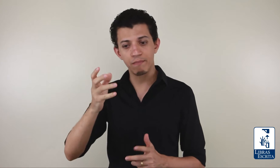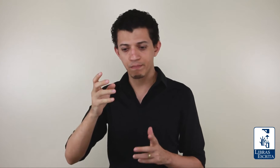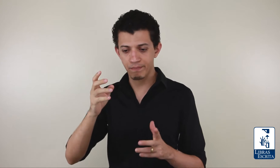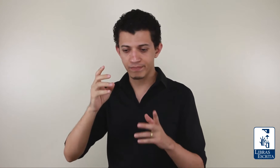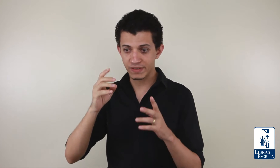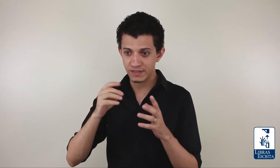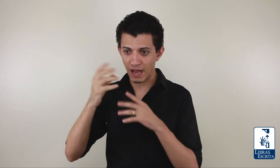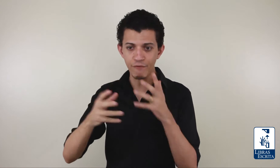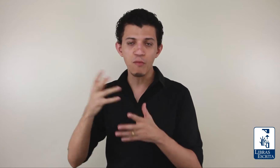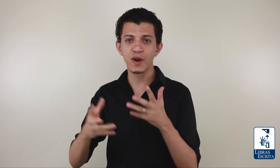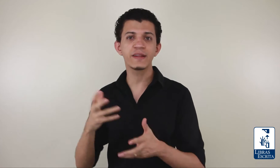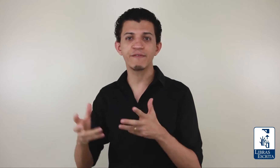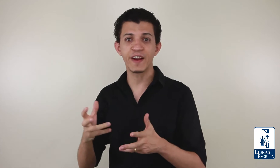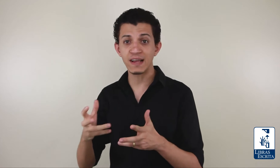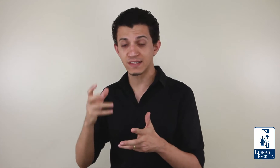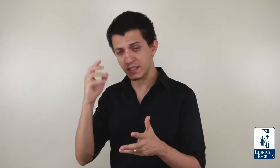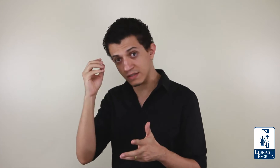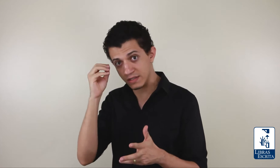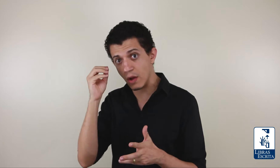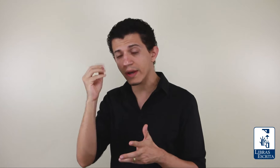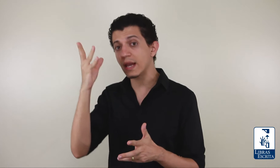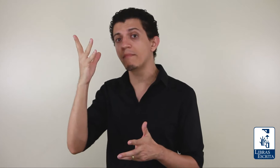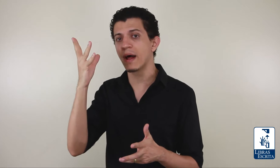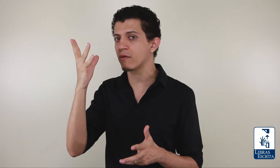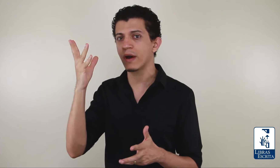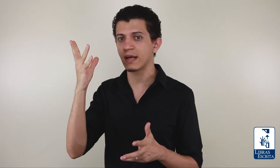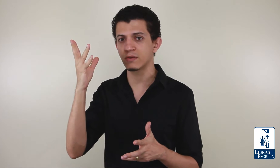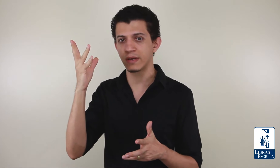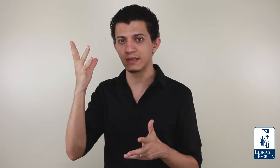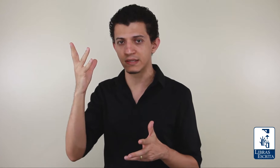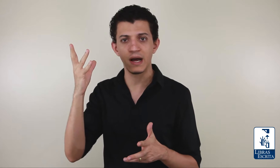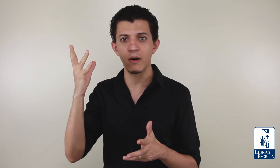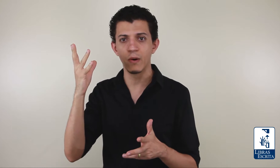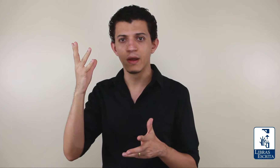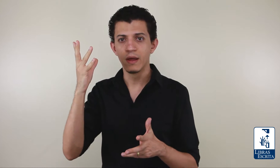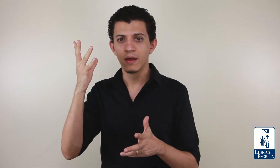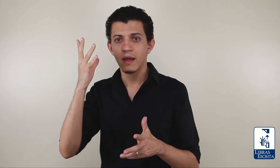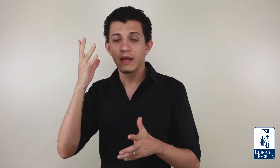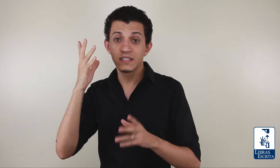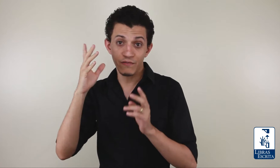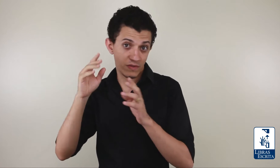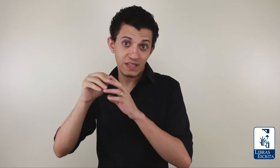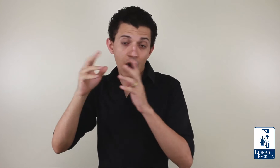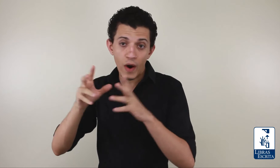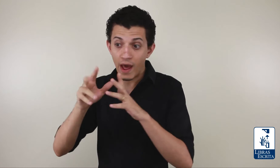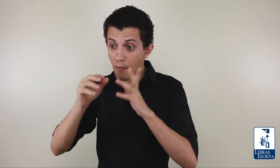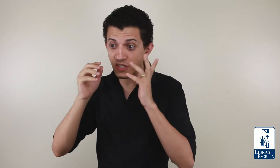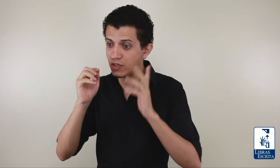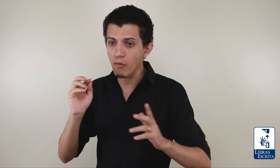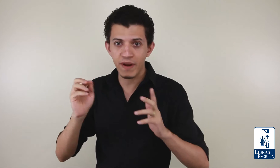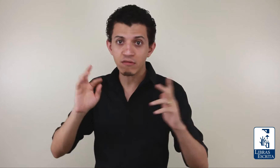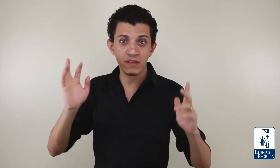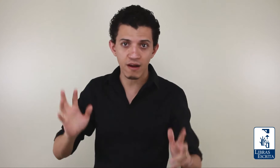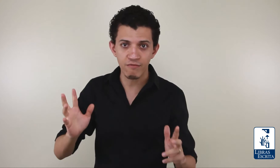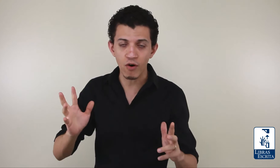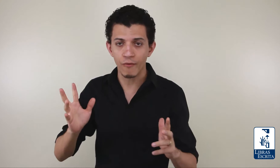está formulando a frase, se deu aquele branco com relação àquele sinal, se na hora realmente deu branco, travou,